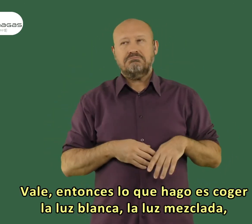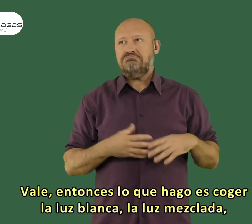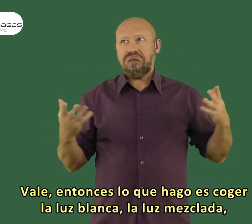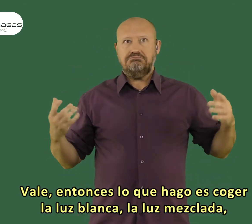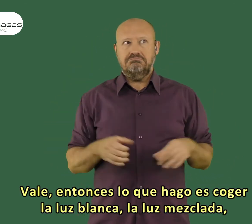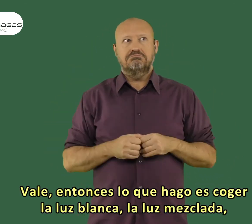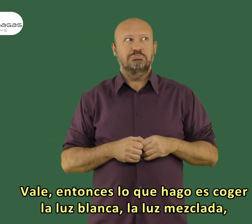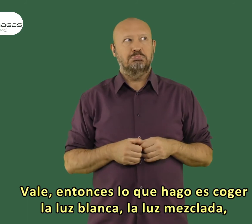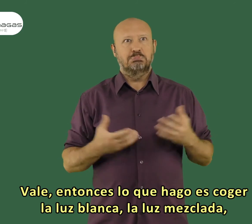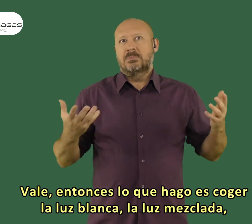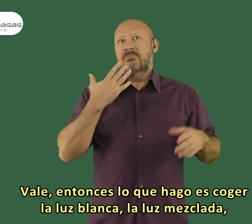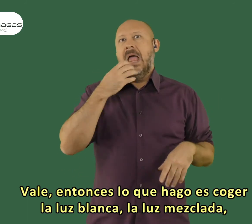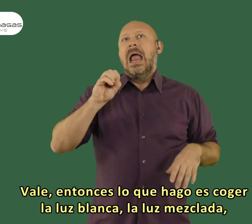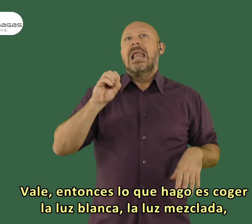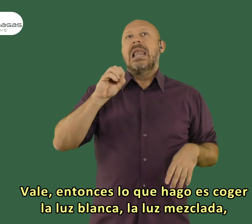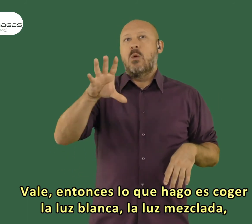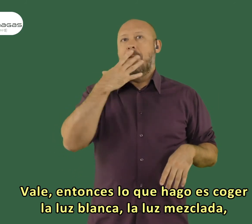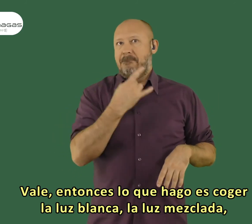imaginemos la luz